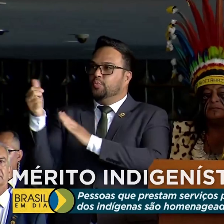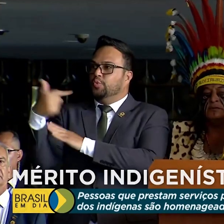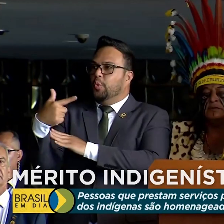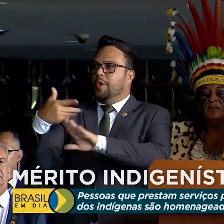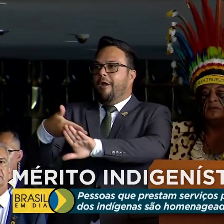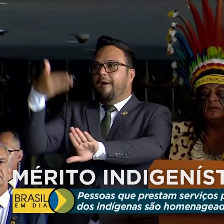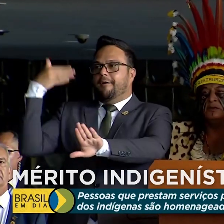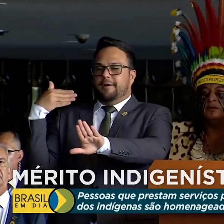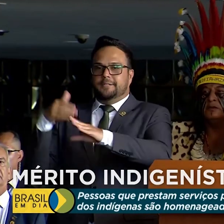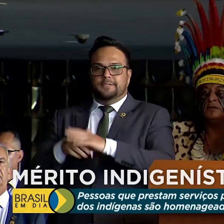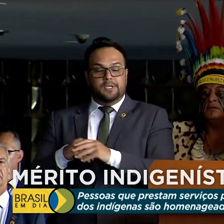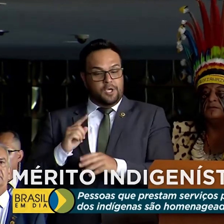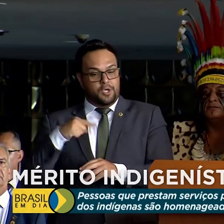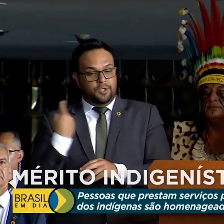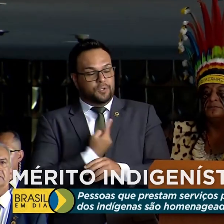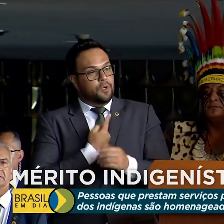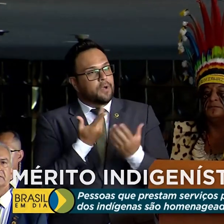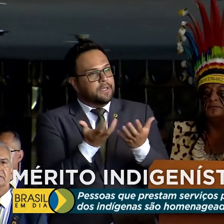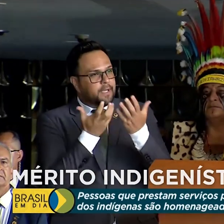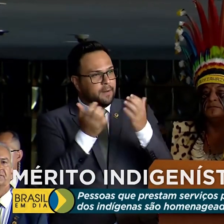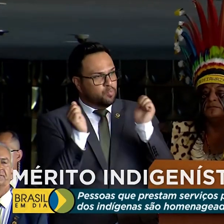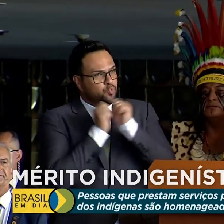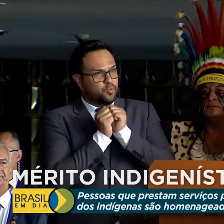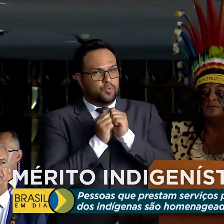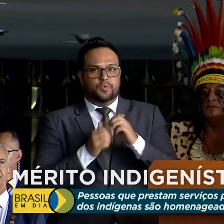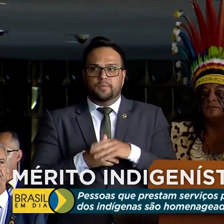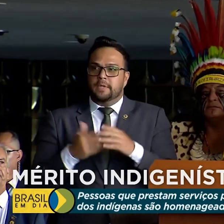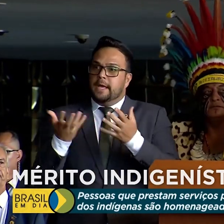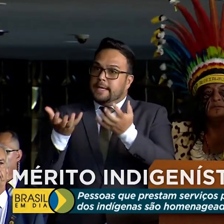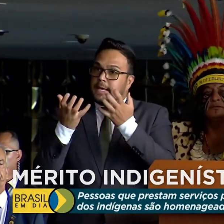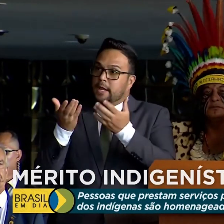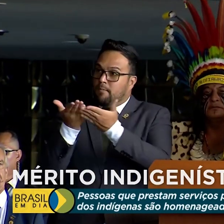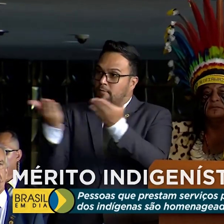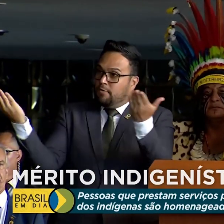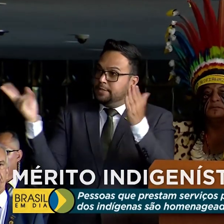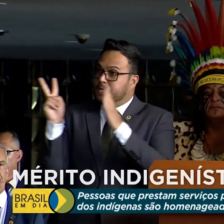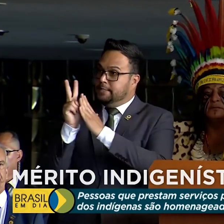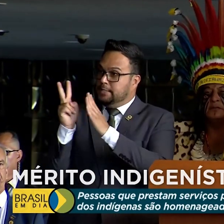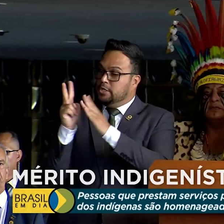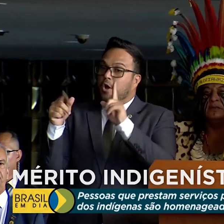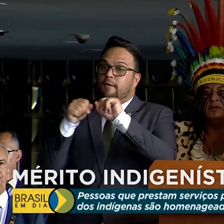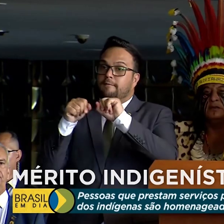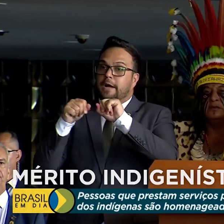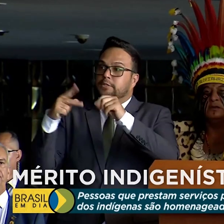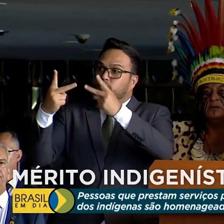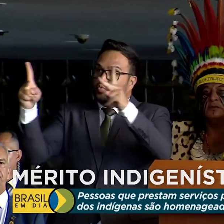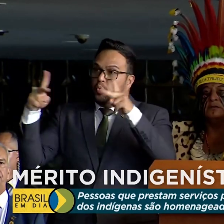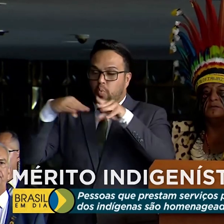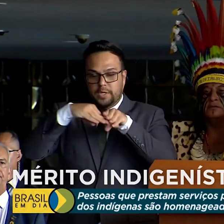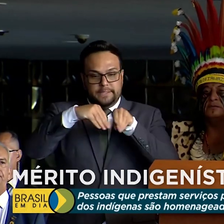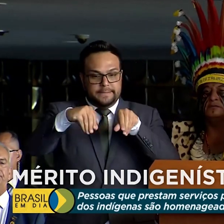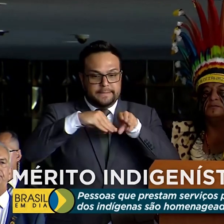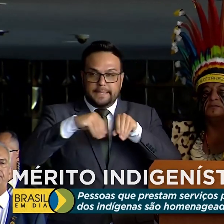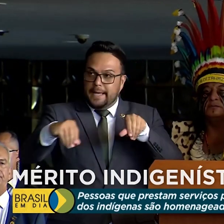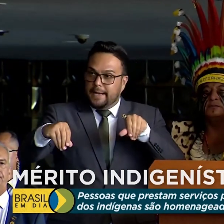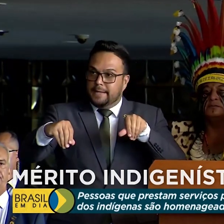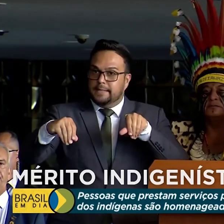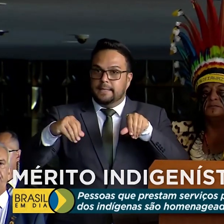ao nosso lado. Queremos que vocês façam em suas terras exatamente o que nós